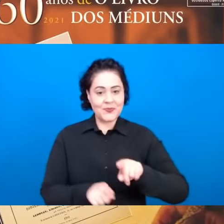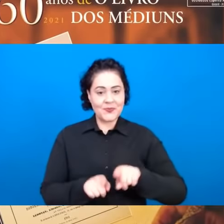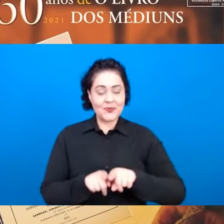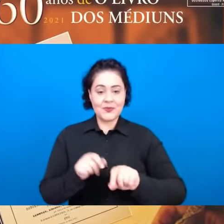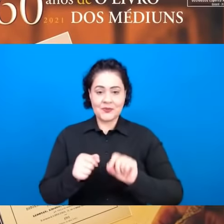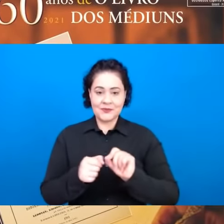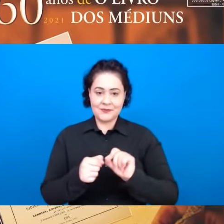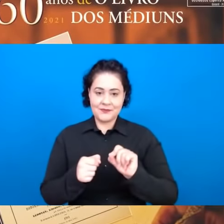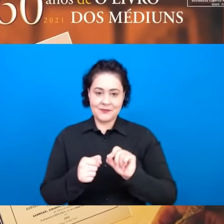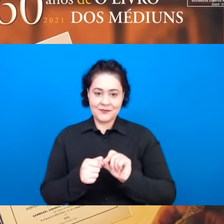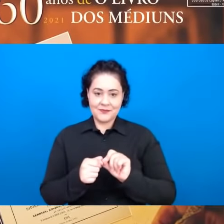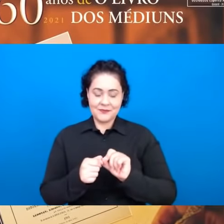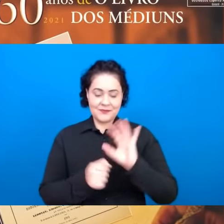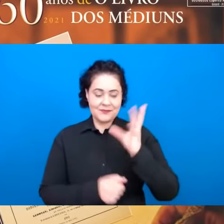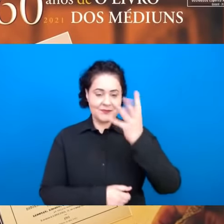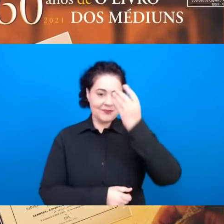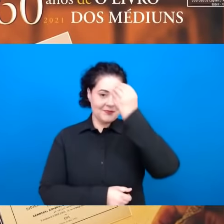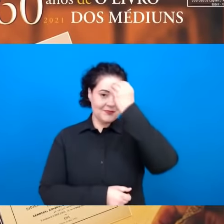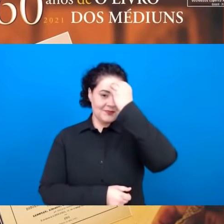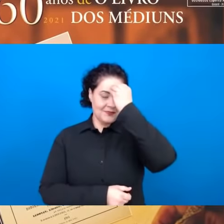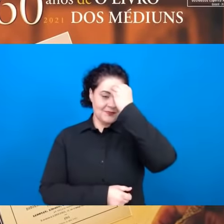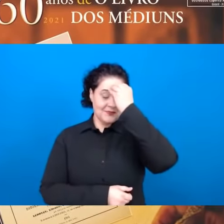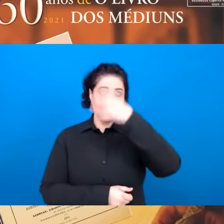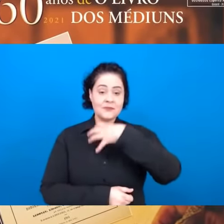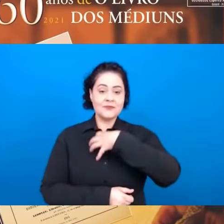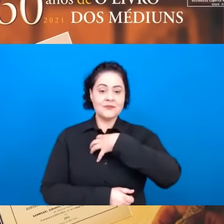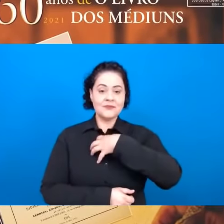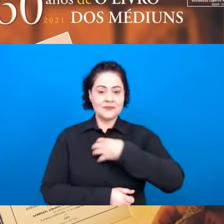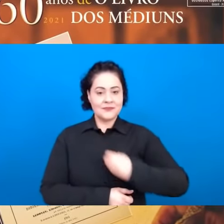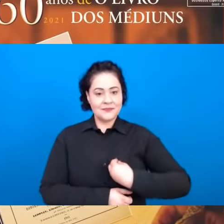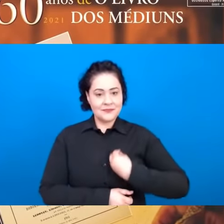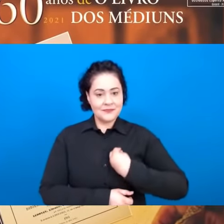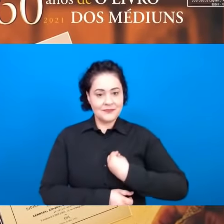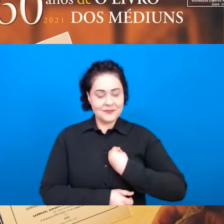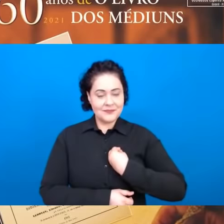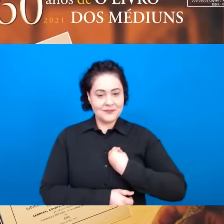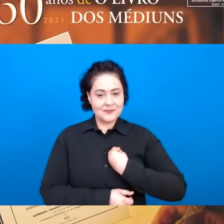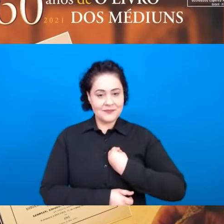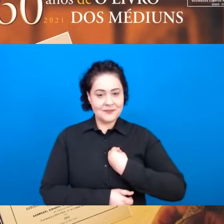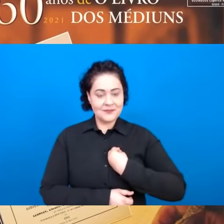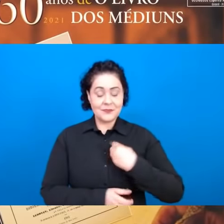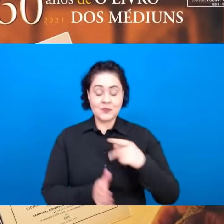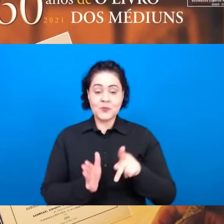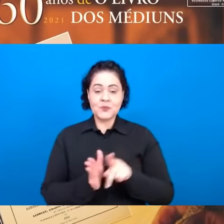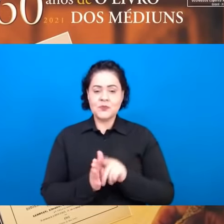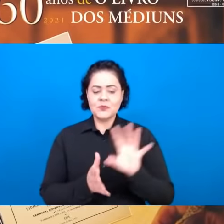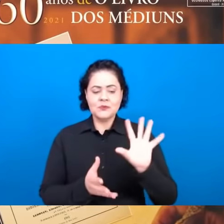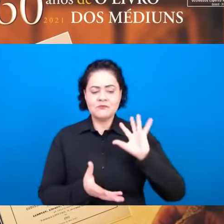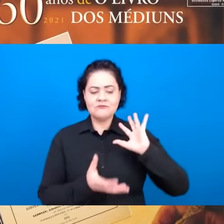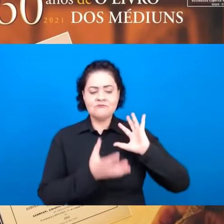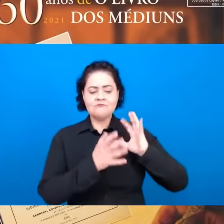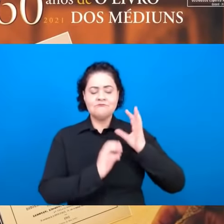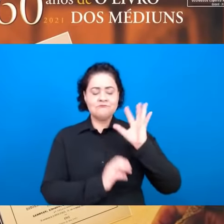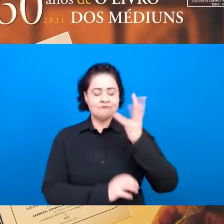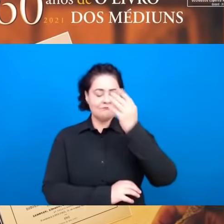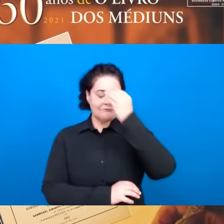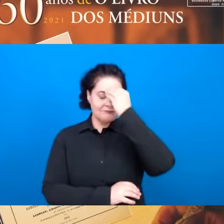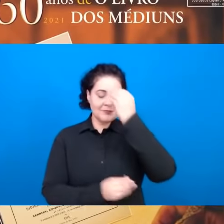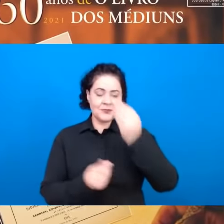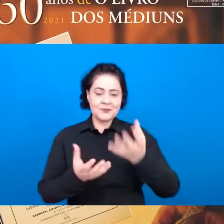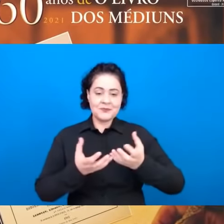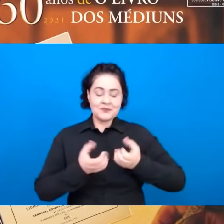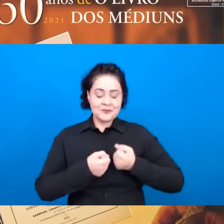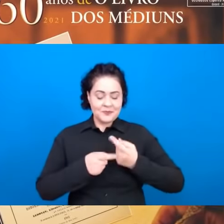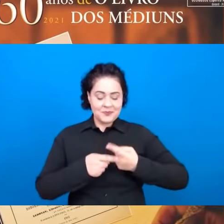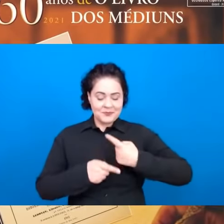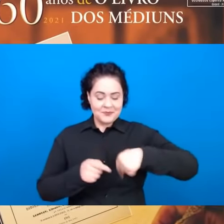fizermos da mediunidade, dessa faculdade que recebemos como concessão da misericórdia do alto para a